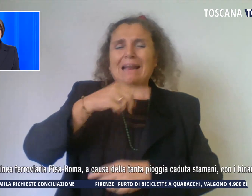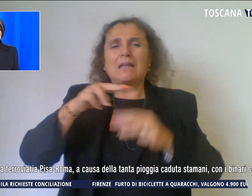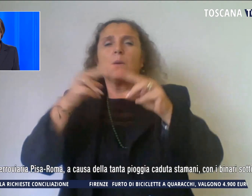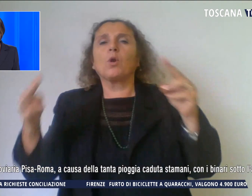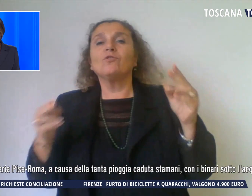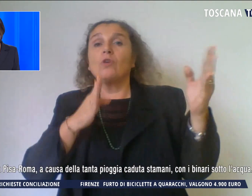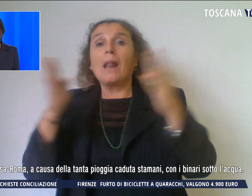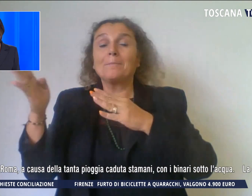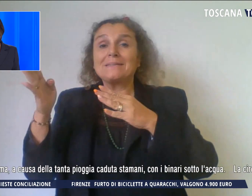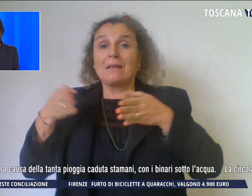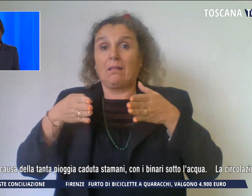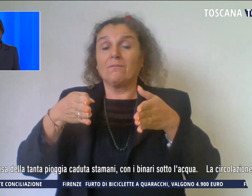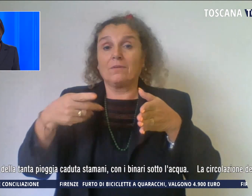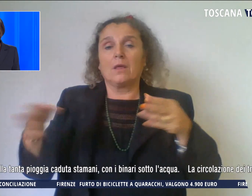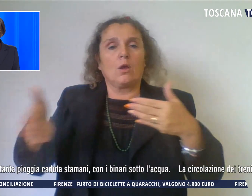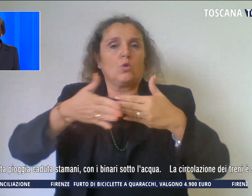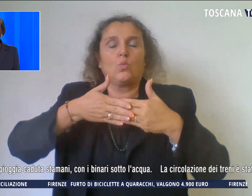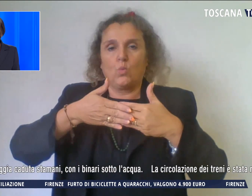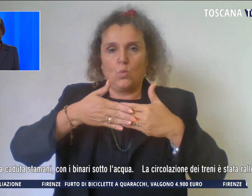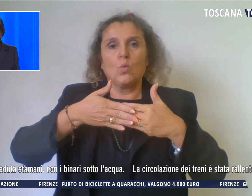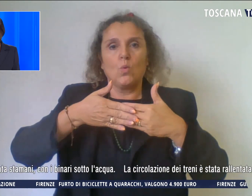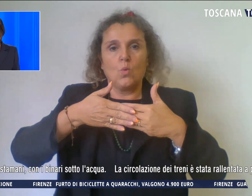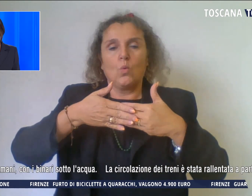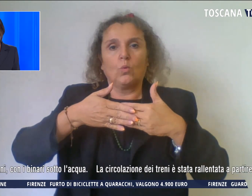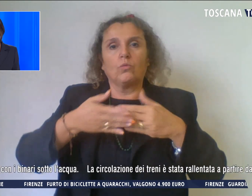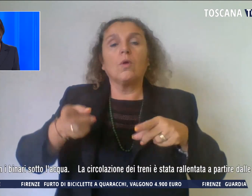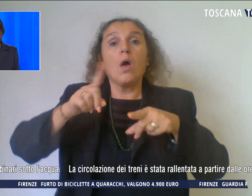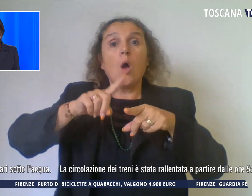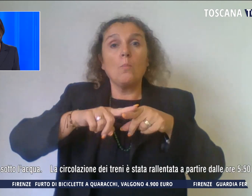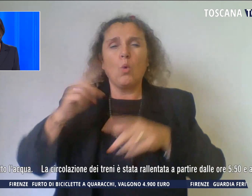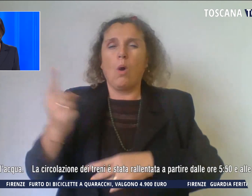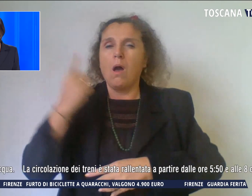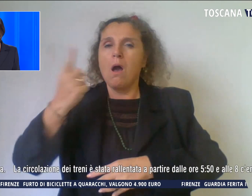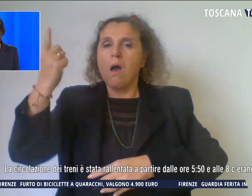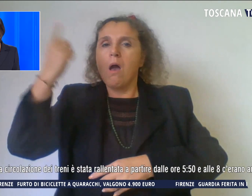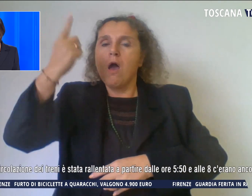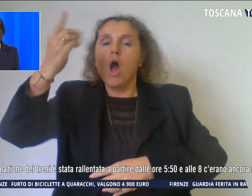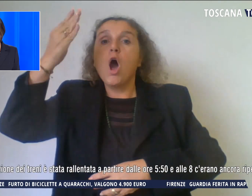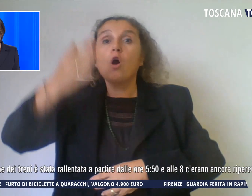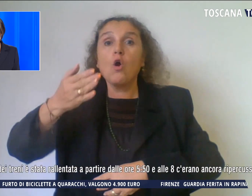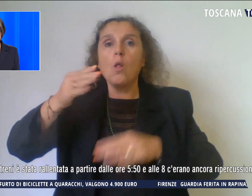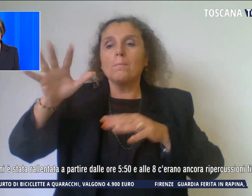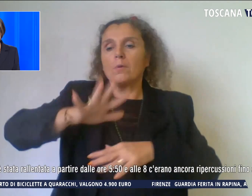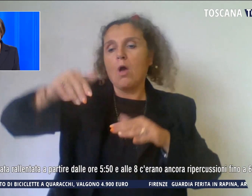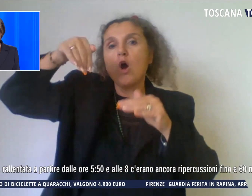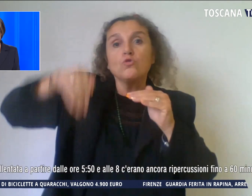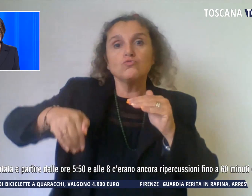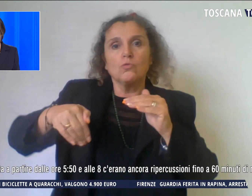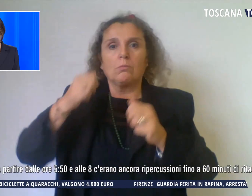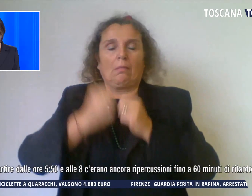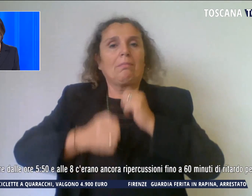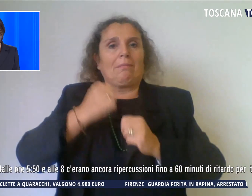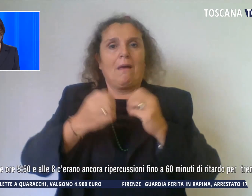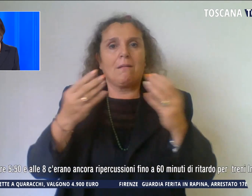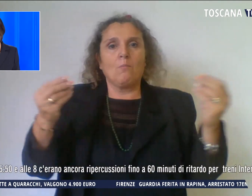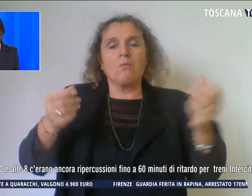sono state chiuse. C'è stata anche una tromba d'aria che ha colpito la zona sud facendo molti danni ad